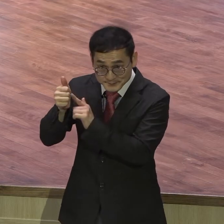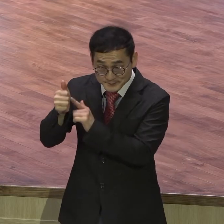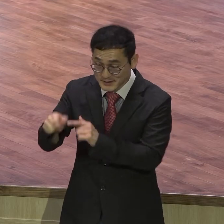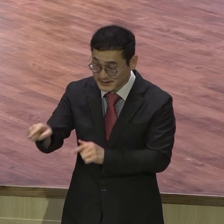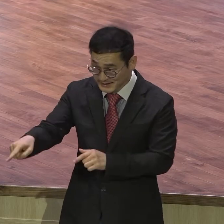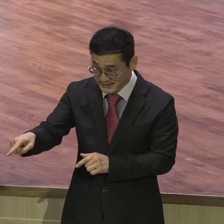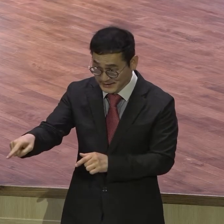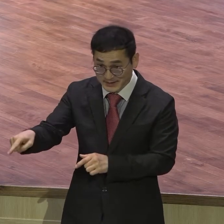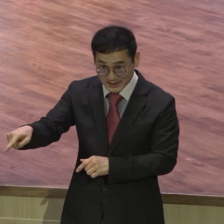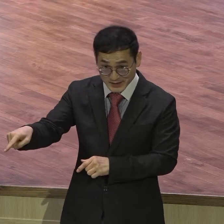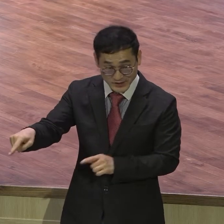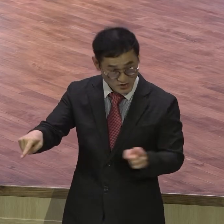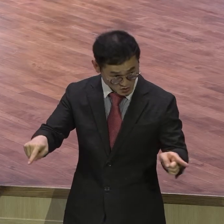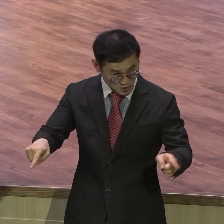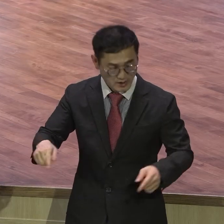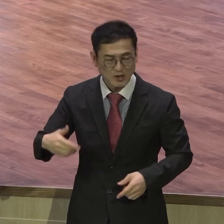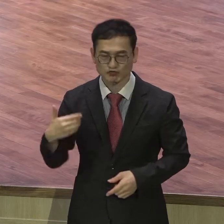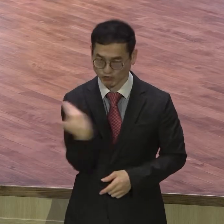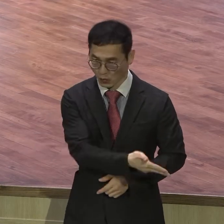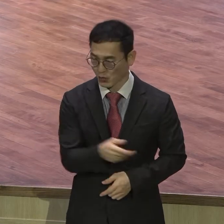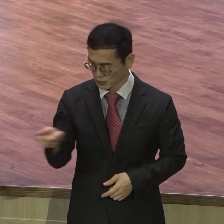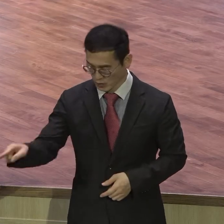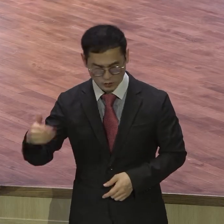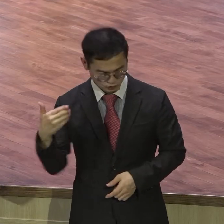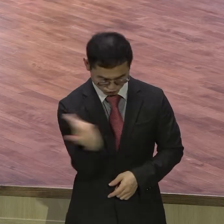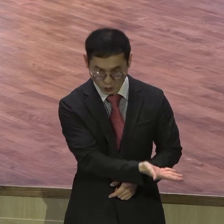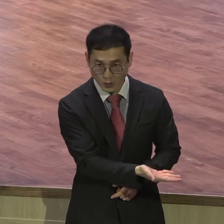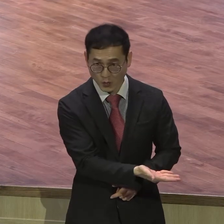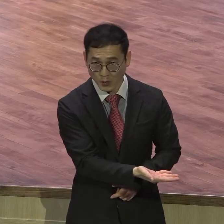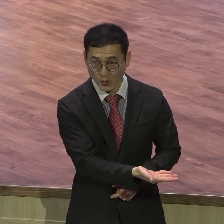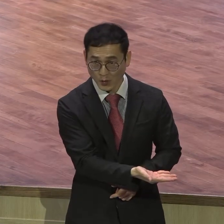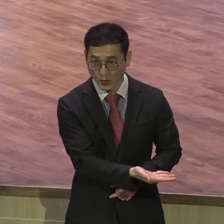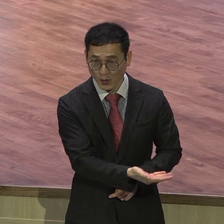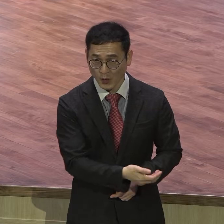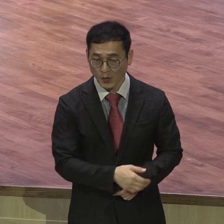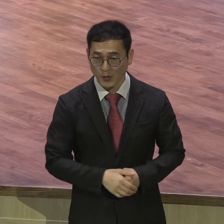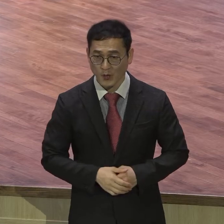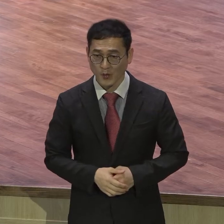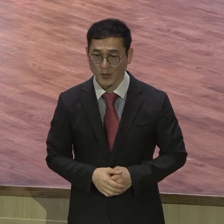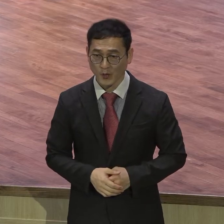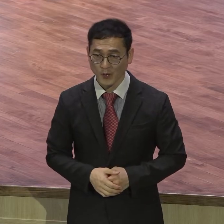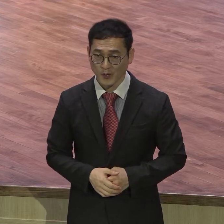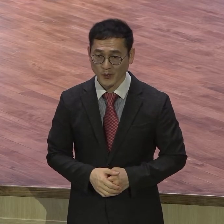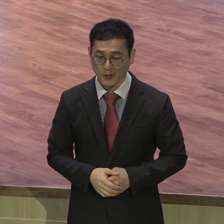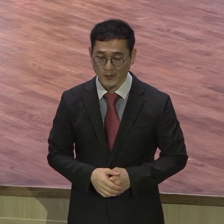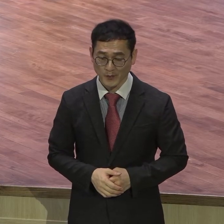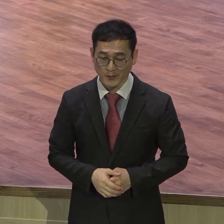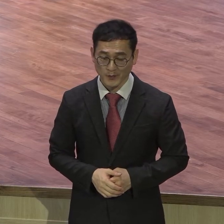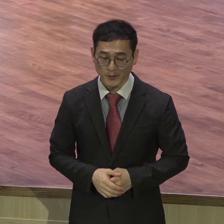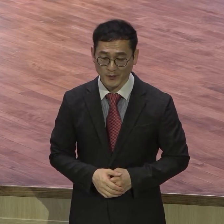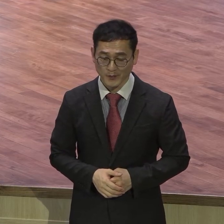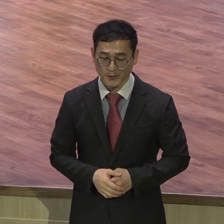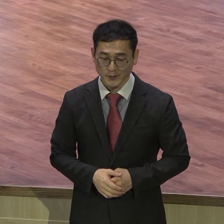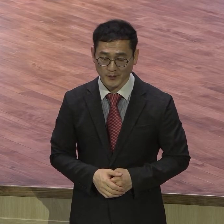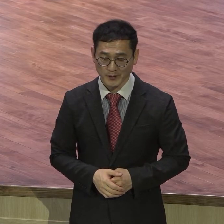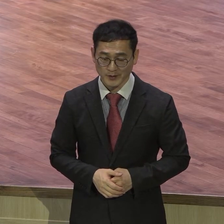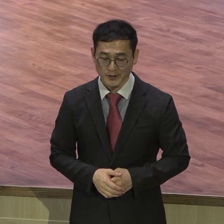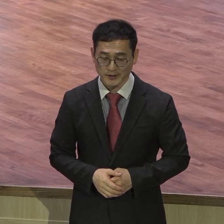너희에게 두셨느니라. 두셨다 말은 주셨다라는 말이요. 히브리 말로 나탄이라는데 나탄이라